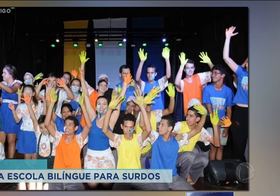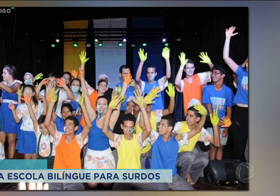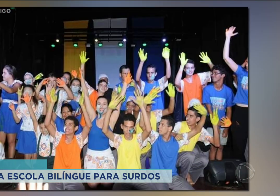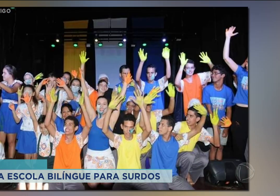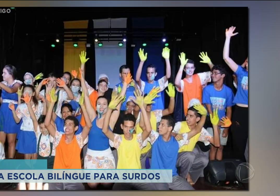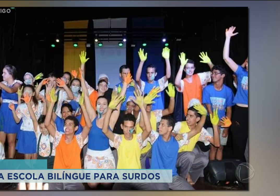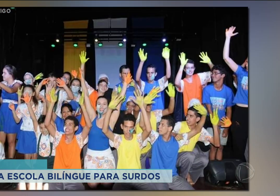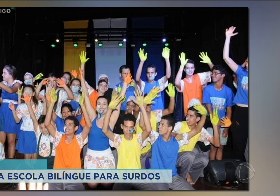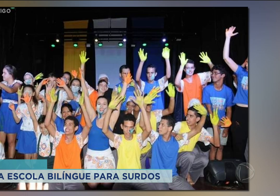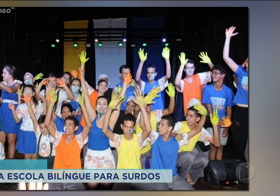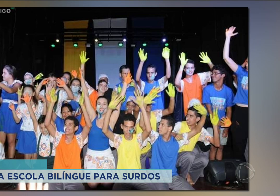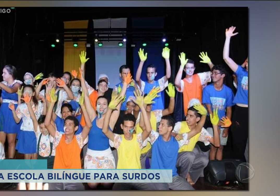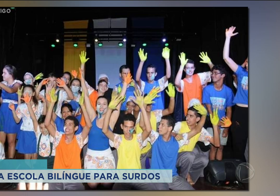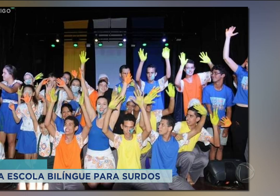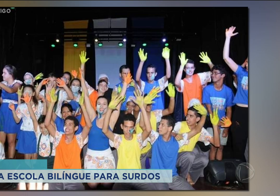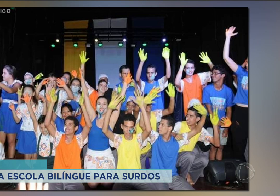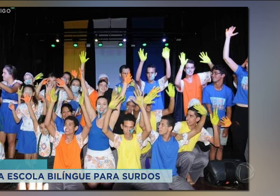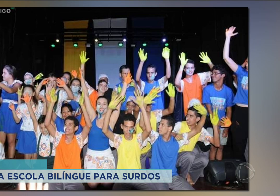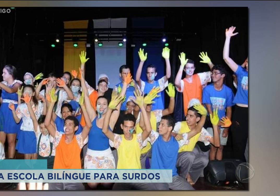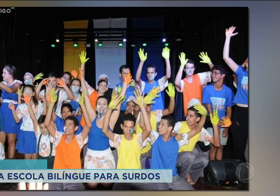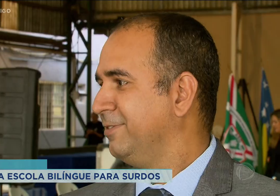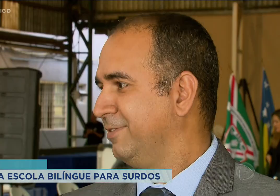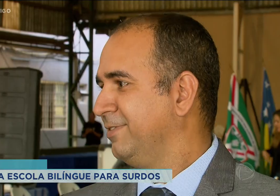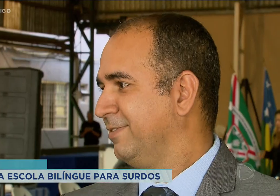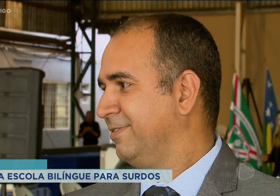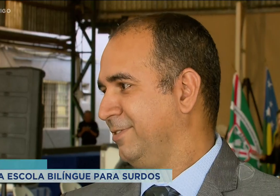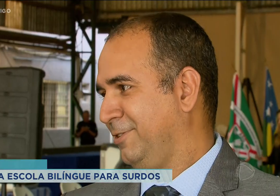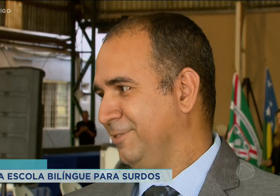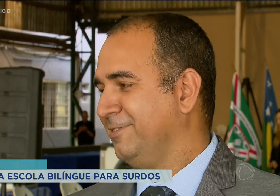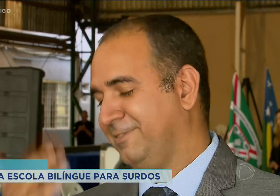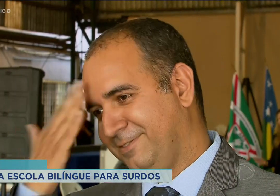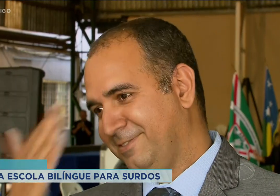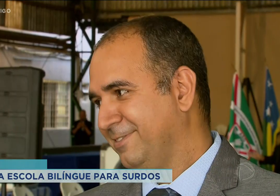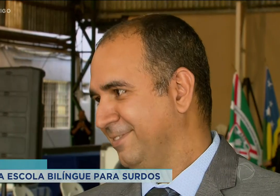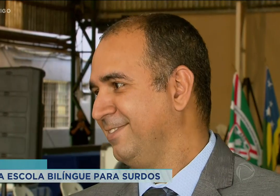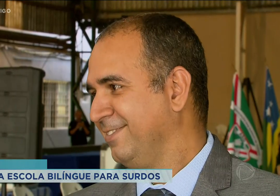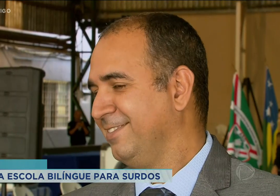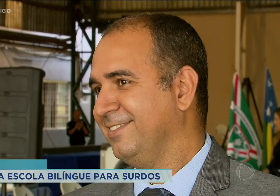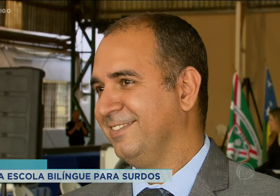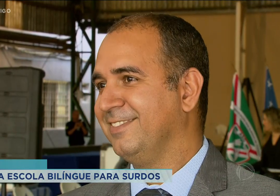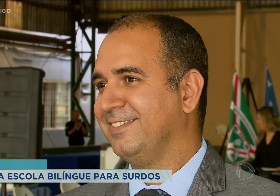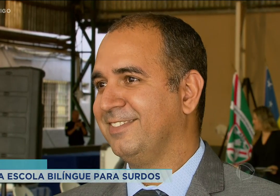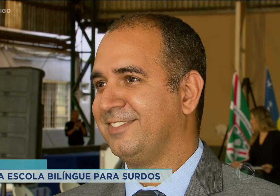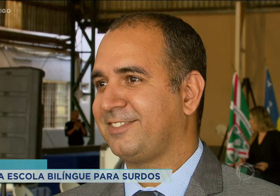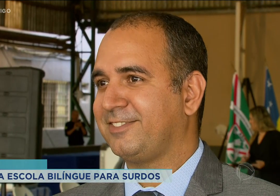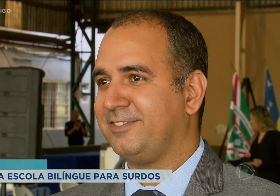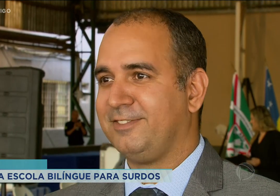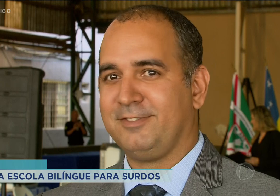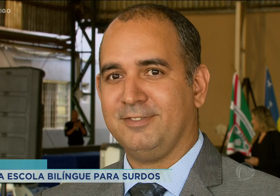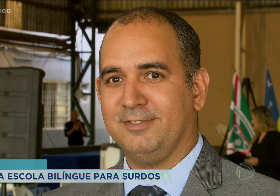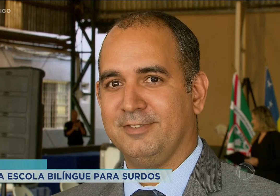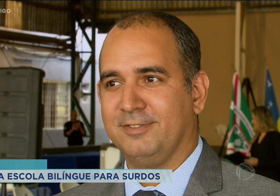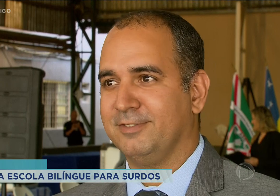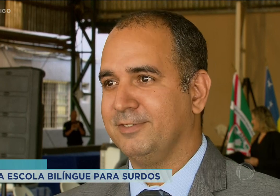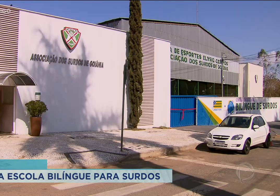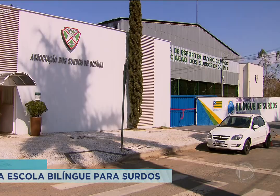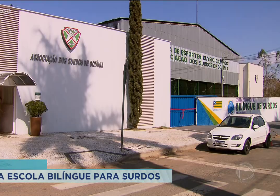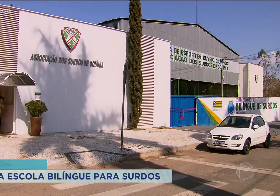porcentagens muito baixas de formação. Mas em Goiânia, a Associação de Surdos busca a inclusão dessas pessoas, seja